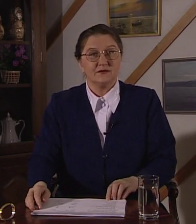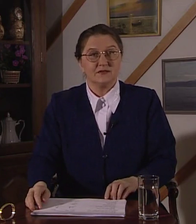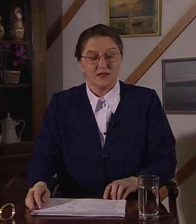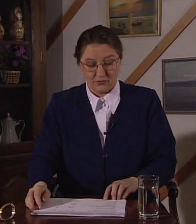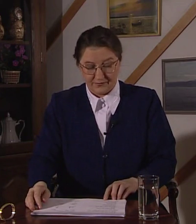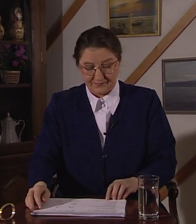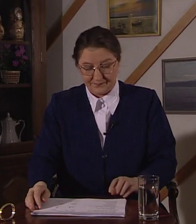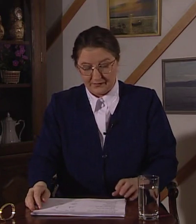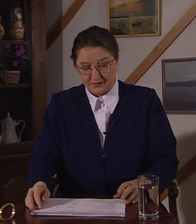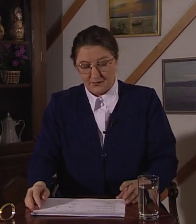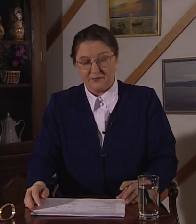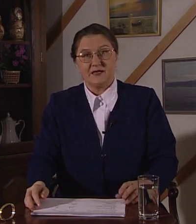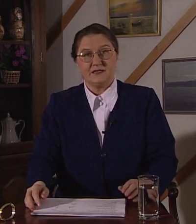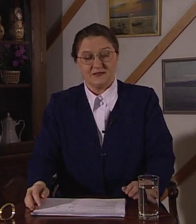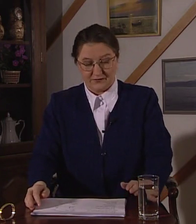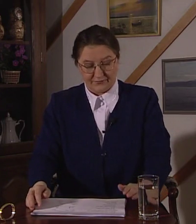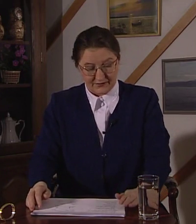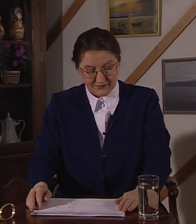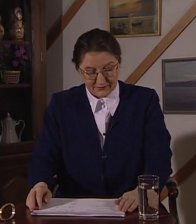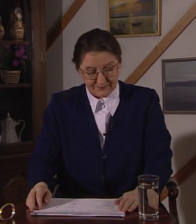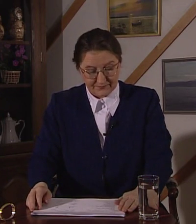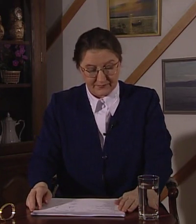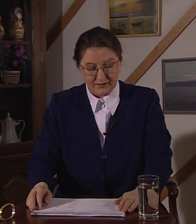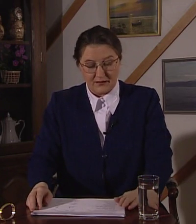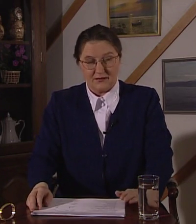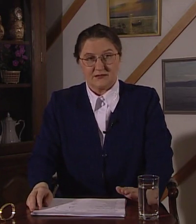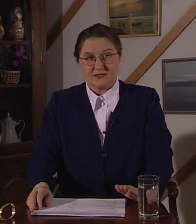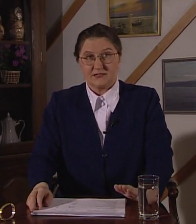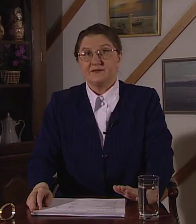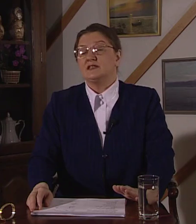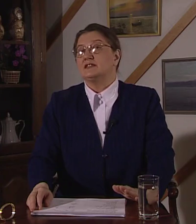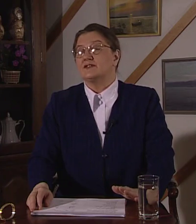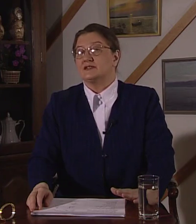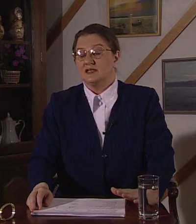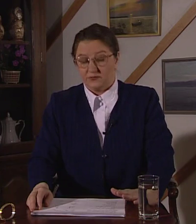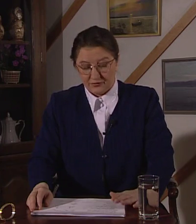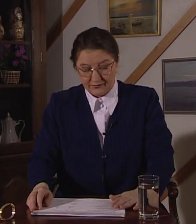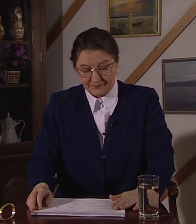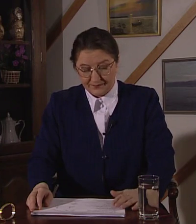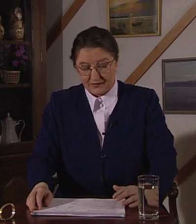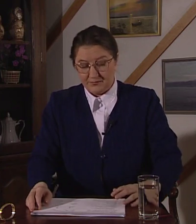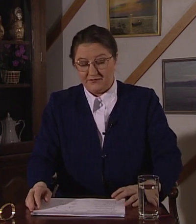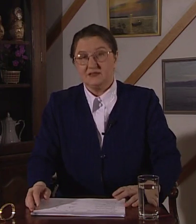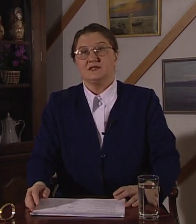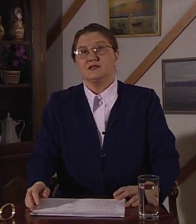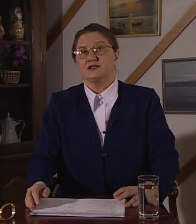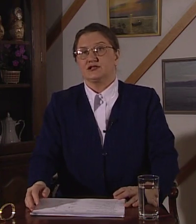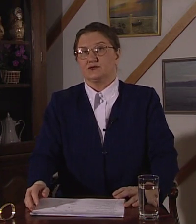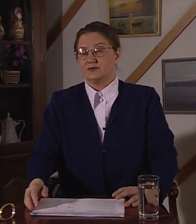столовые. Повторите их во фразах. Составьте из фраз диалоги. И переведите их на жестуну.